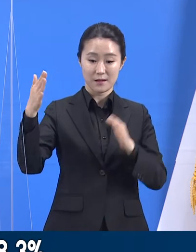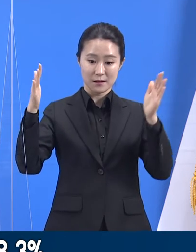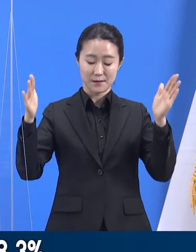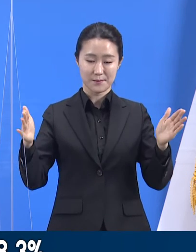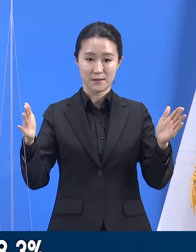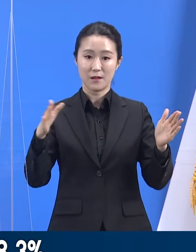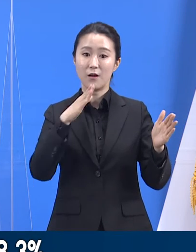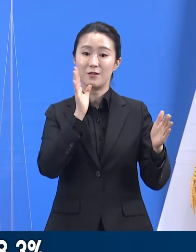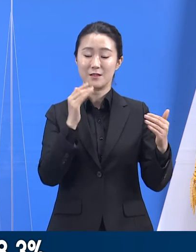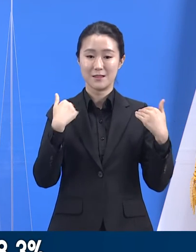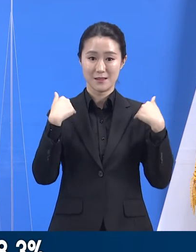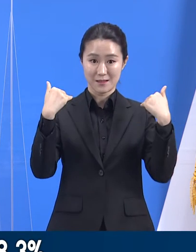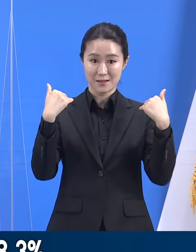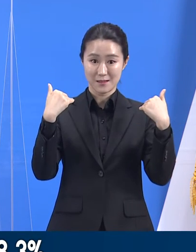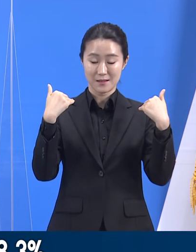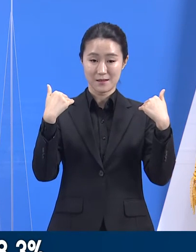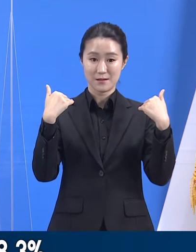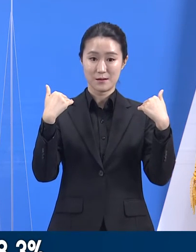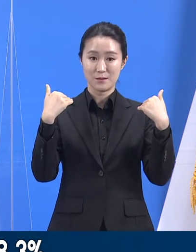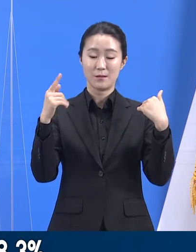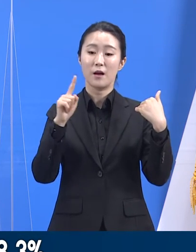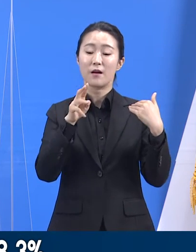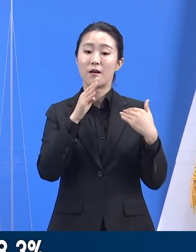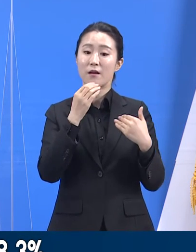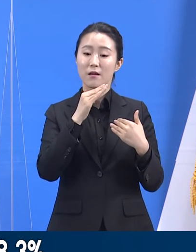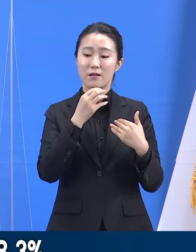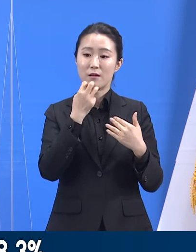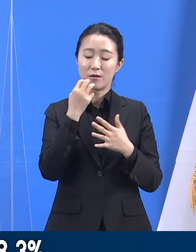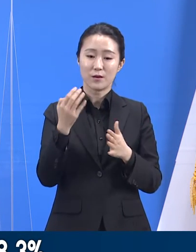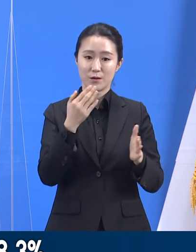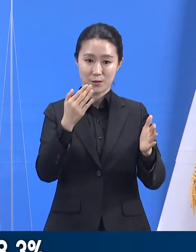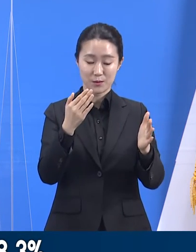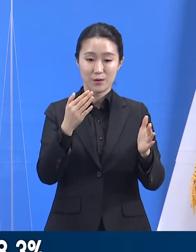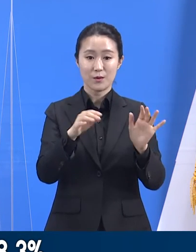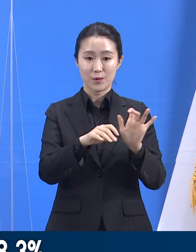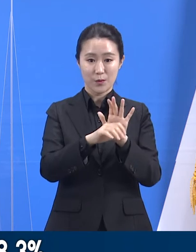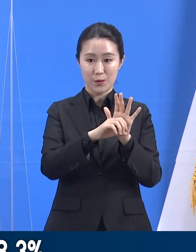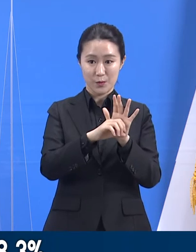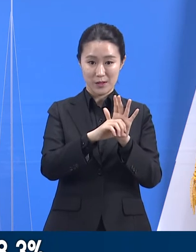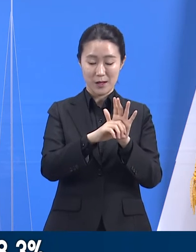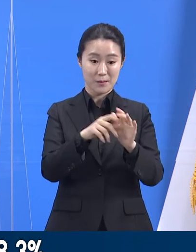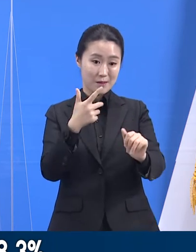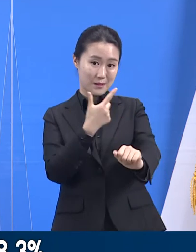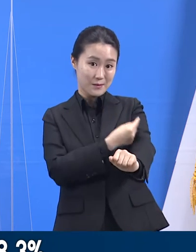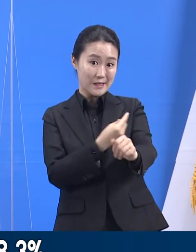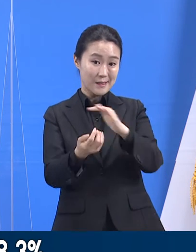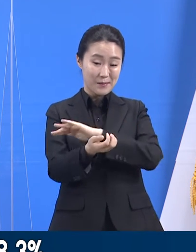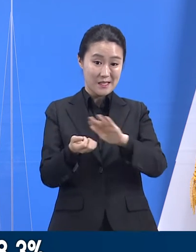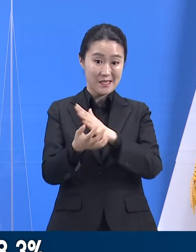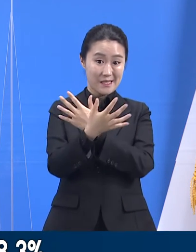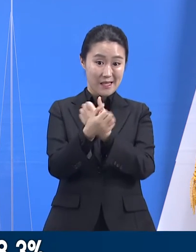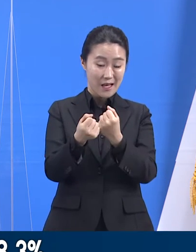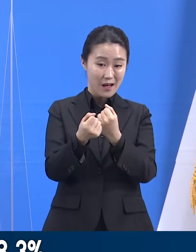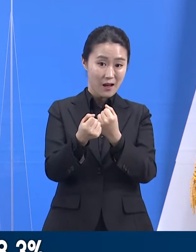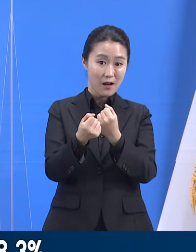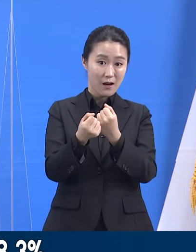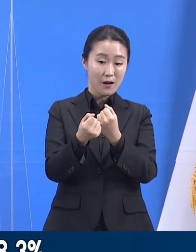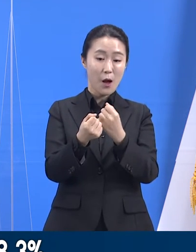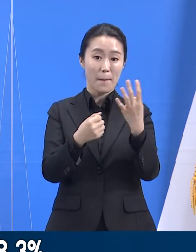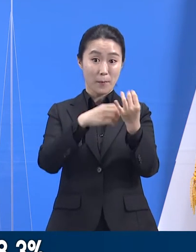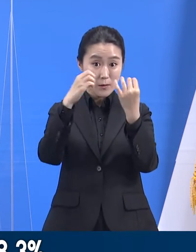도내 코로나19 예방접종 사전 예약률은 평균 72.9%입니다.